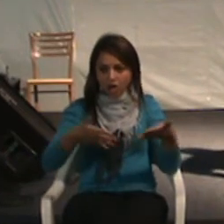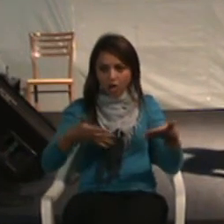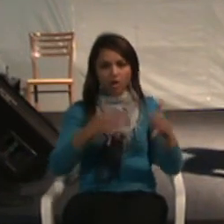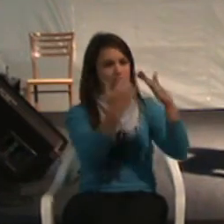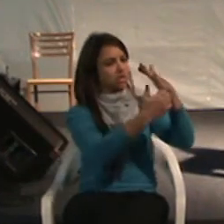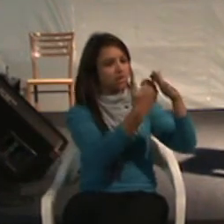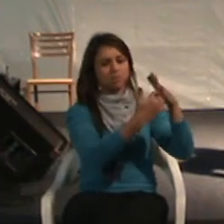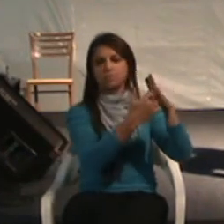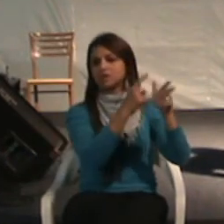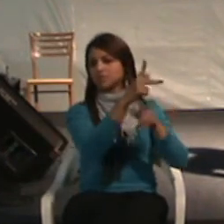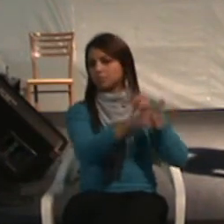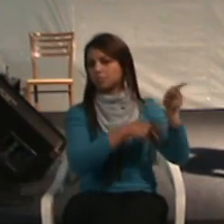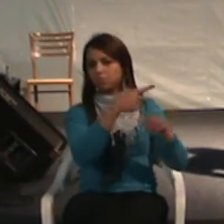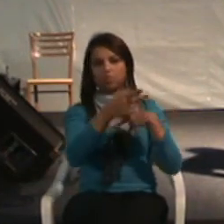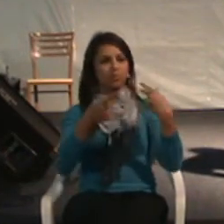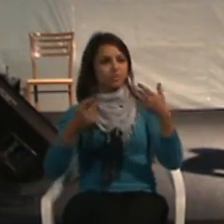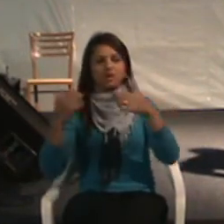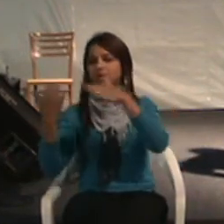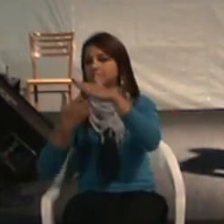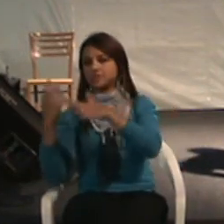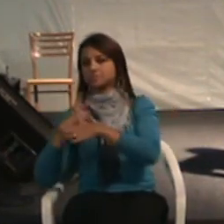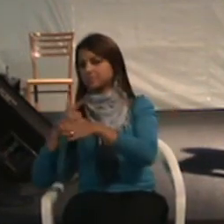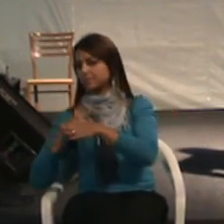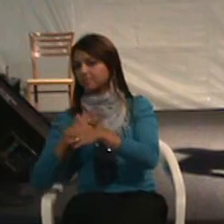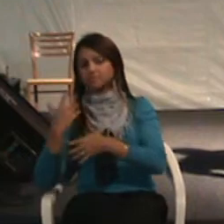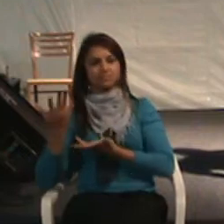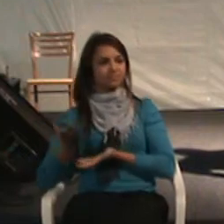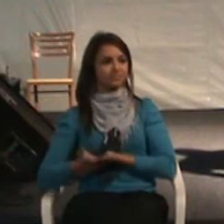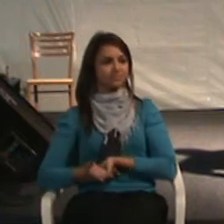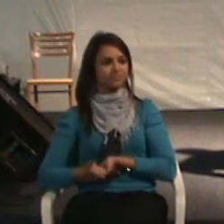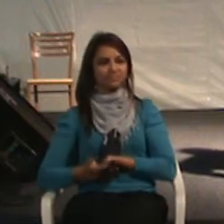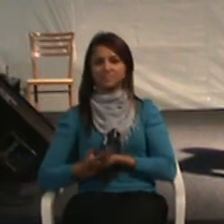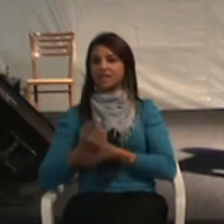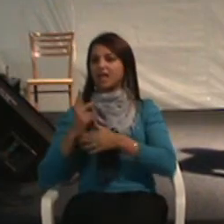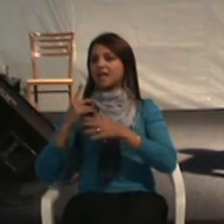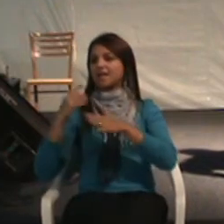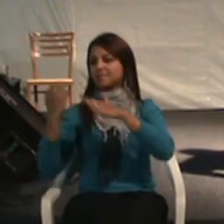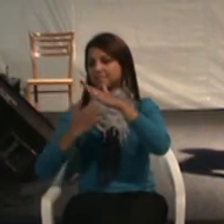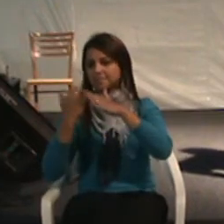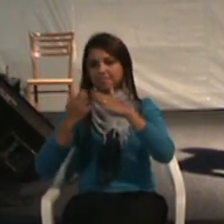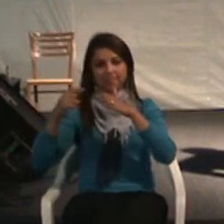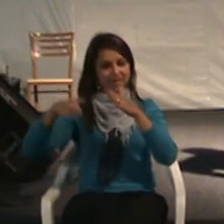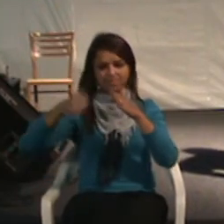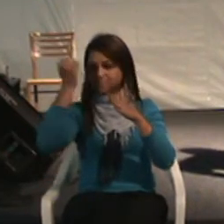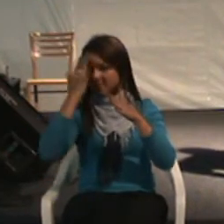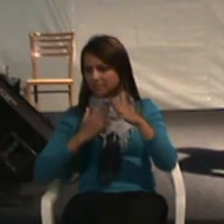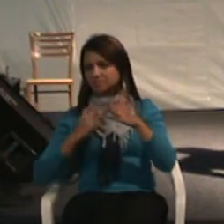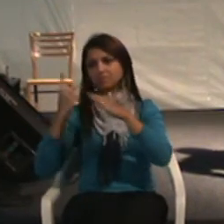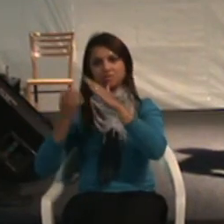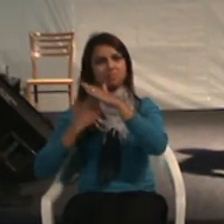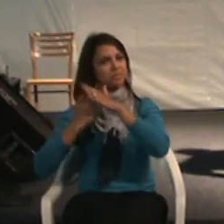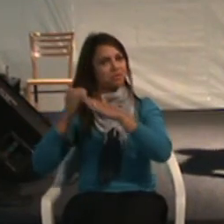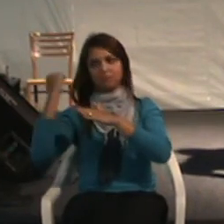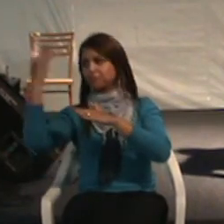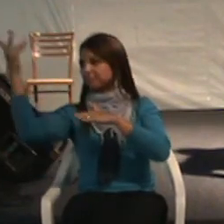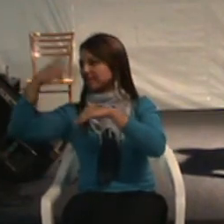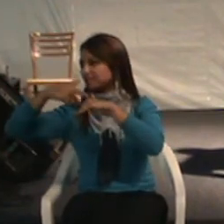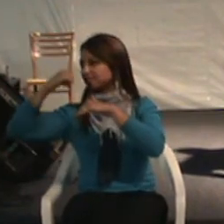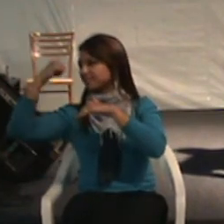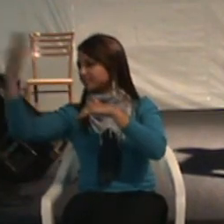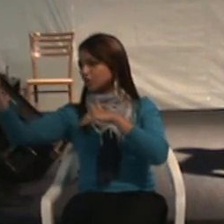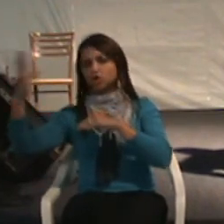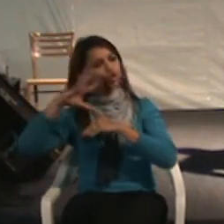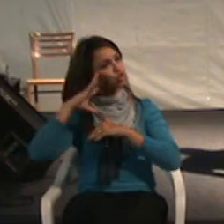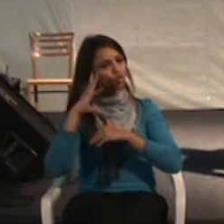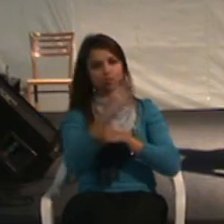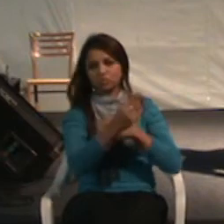empresas públicas, economia lista, empresa privada, nacional, internacional, né? Tudo, estão